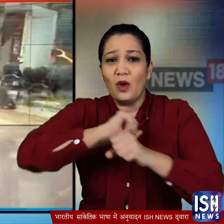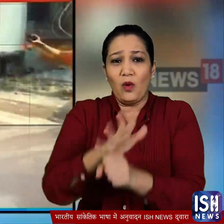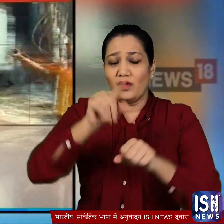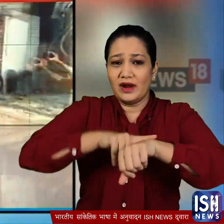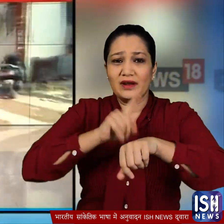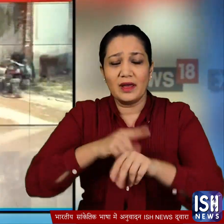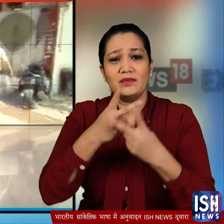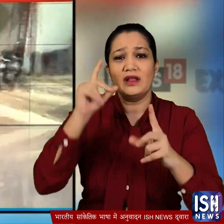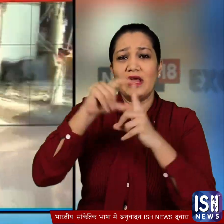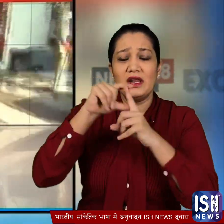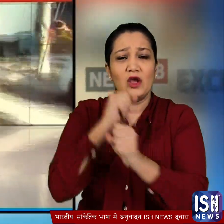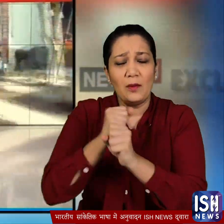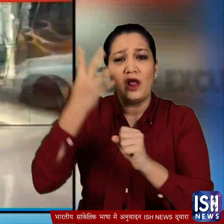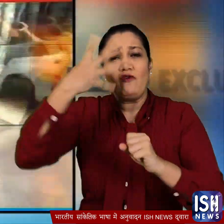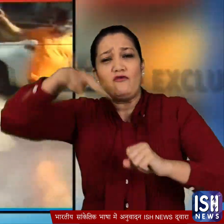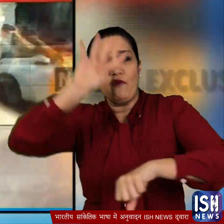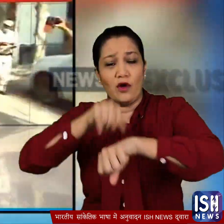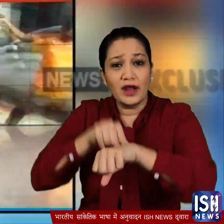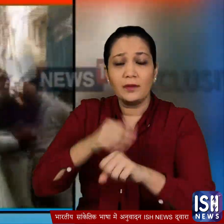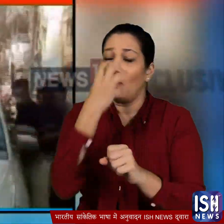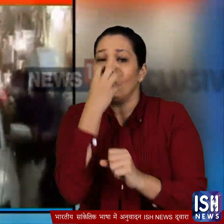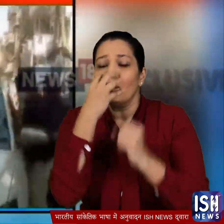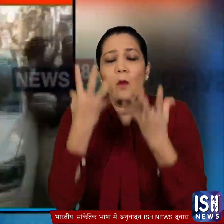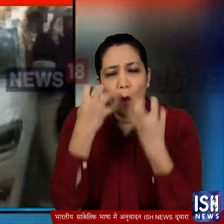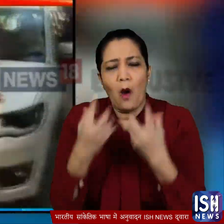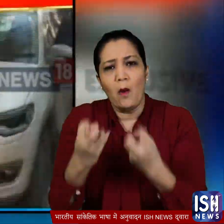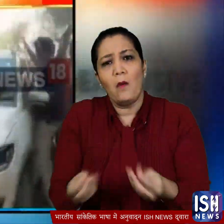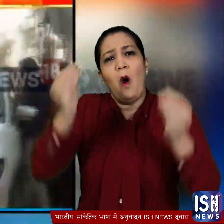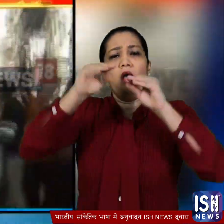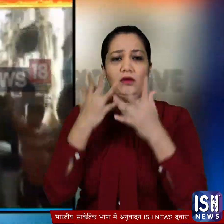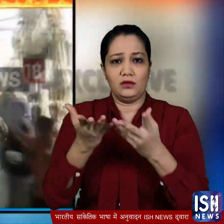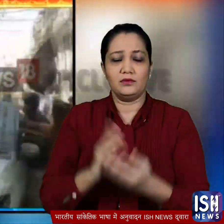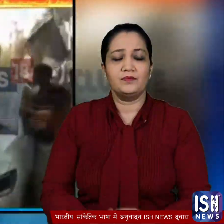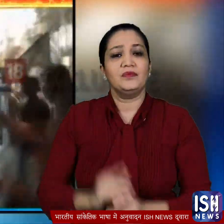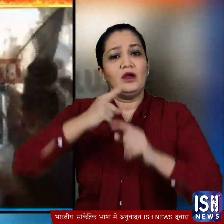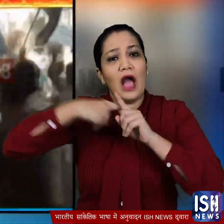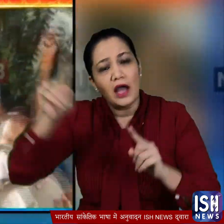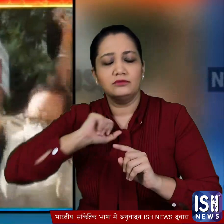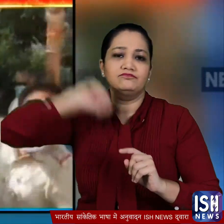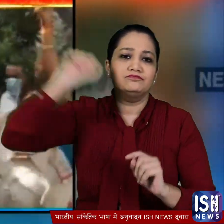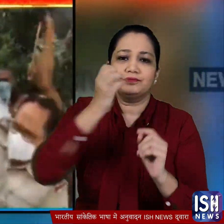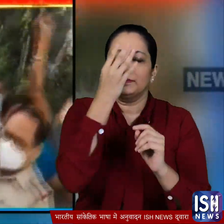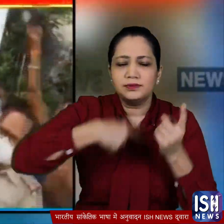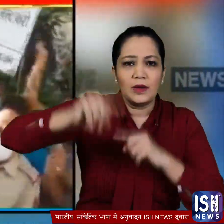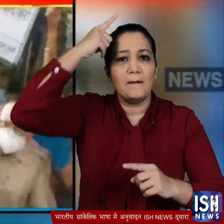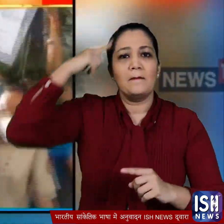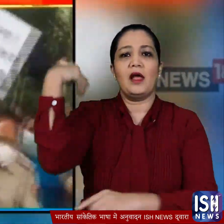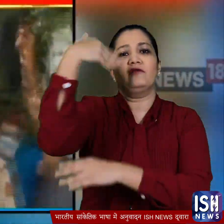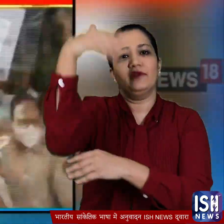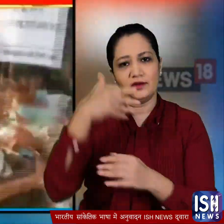ने जरूरत से चार गुना ज्यादा ऑक्सिजन मांग जिसके विरोध के लिए बीजेपी कारकरता काले जंडे लेकर जमा हुए थे हंगामा